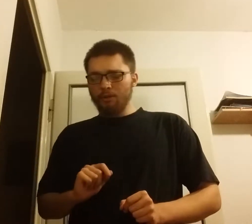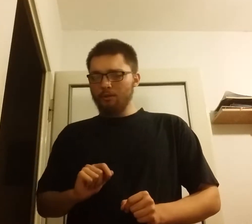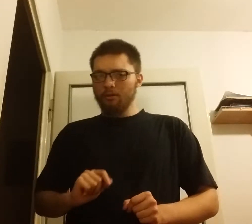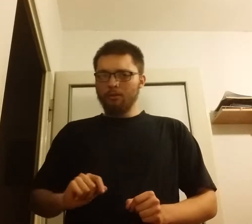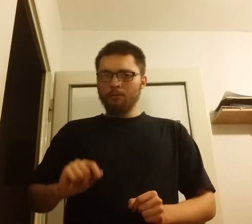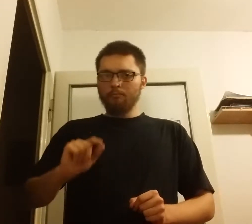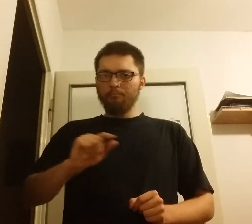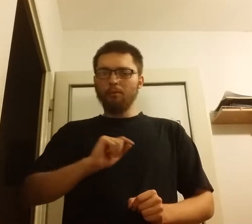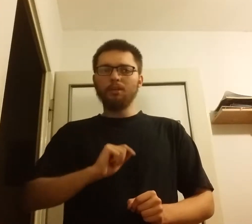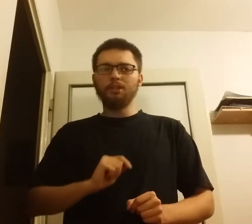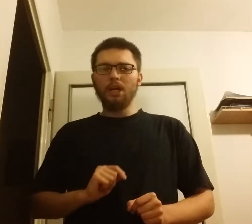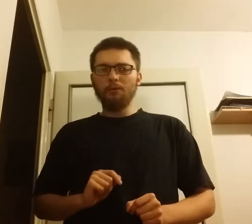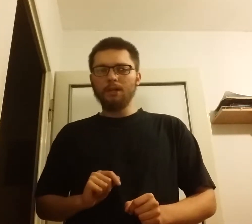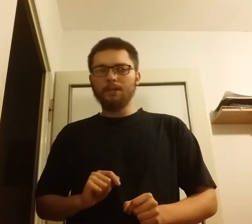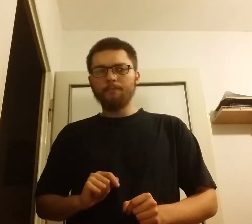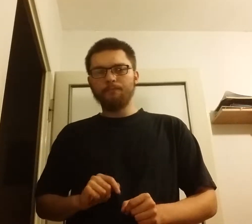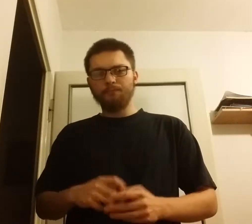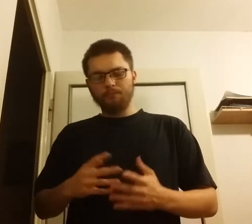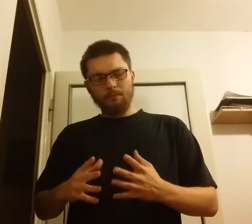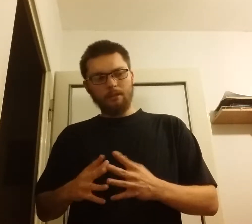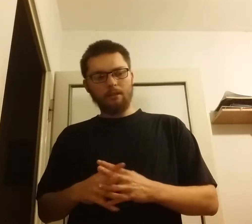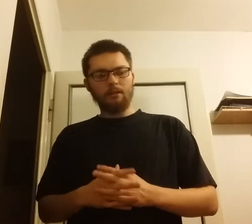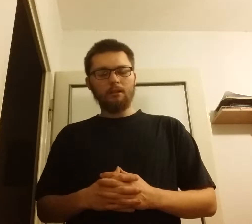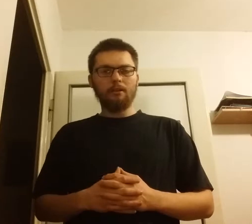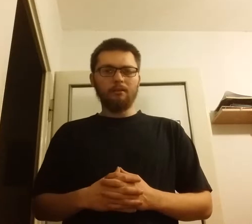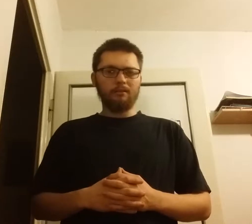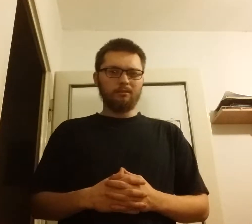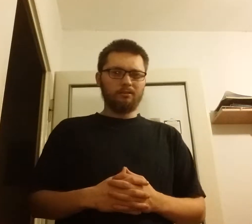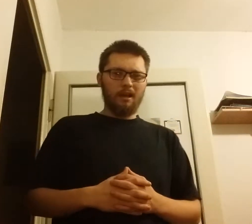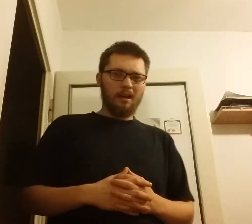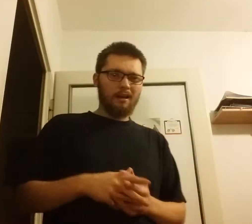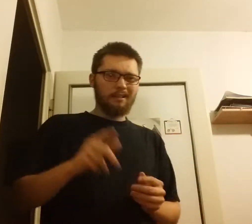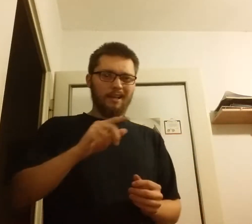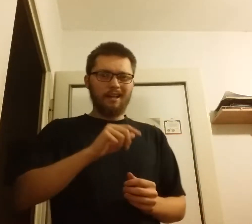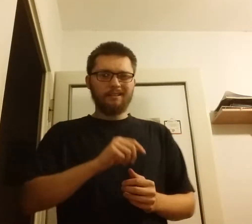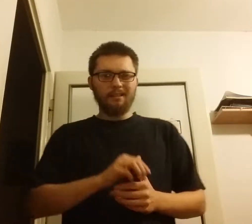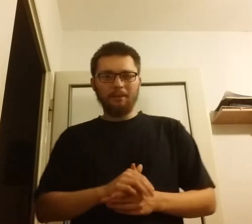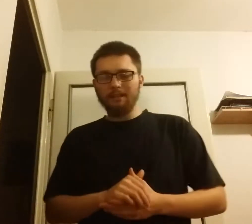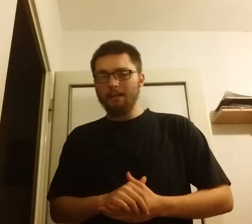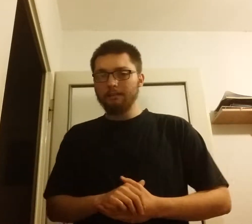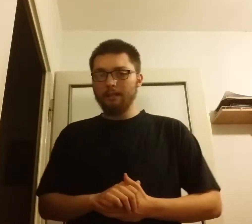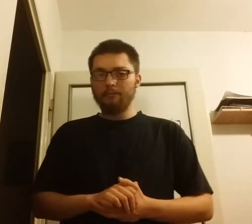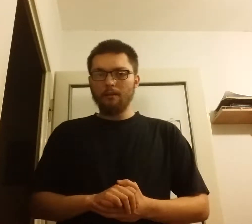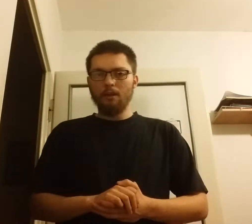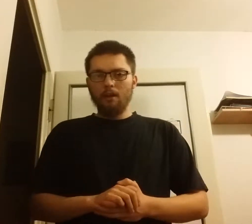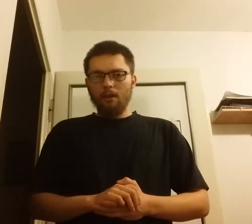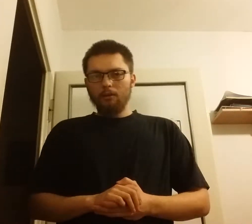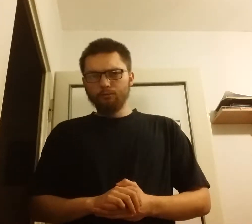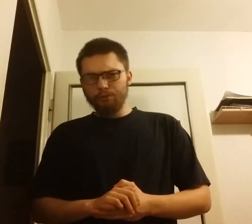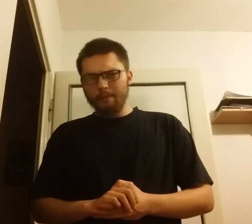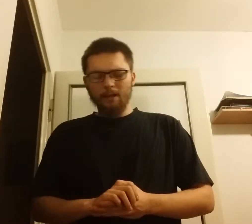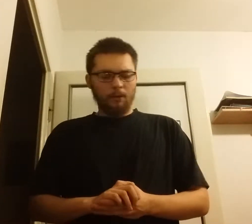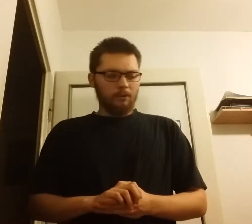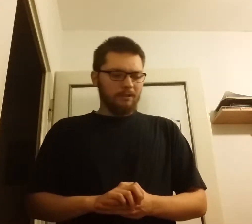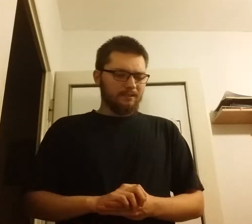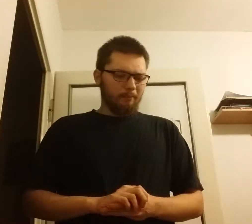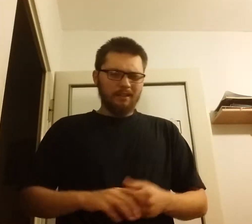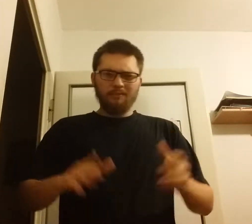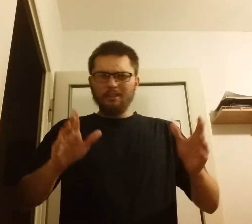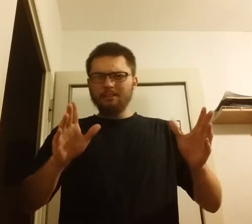poniedziałek, a ja ten materiał nagrywam 8 listopada, A więc